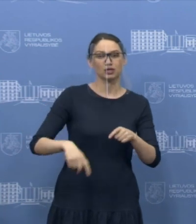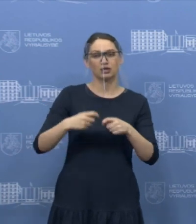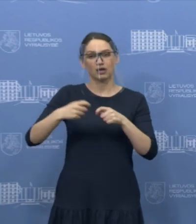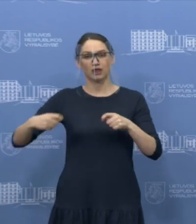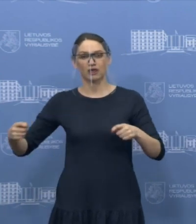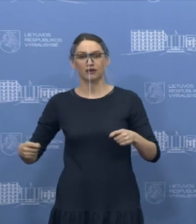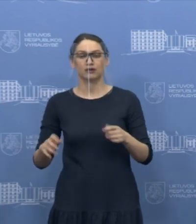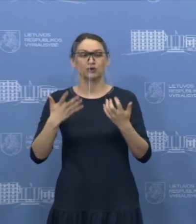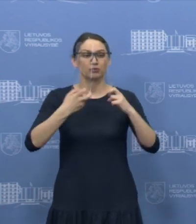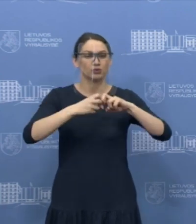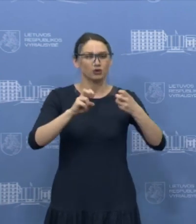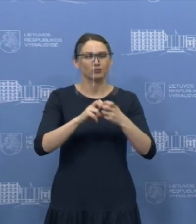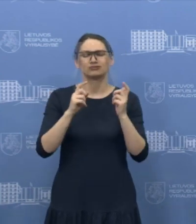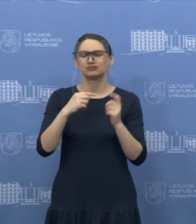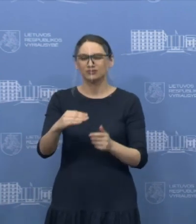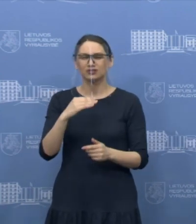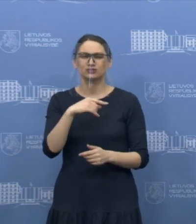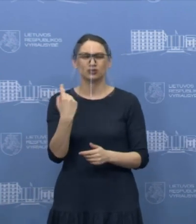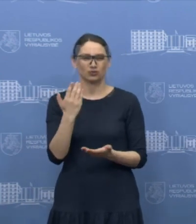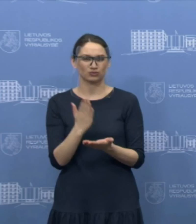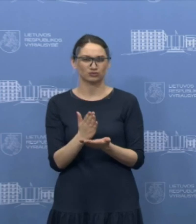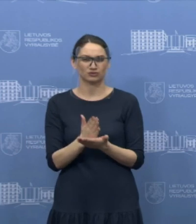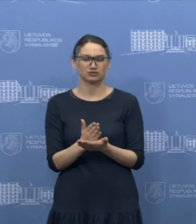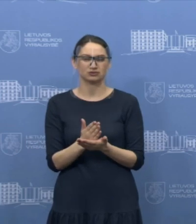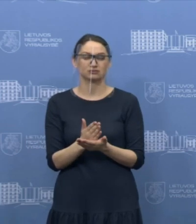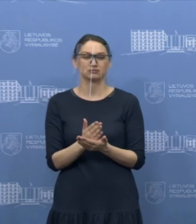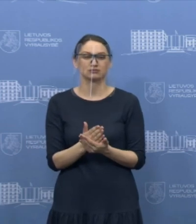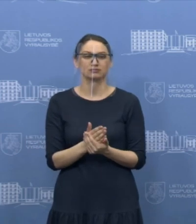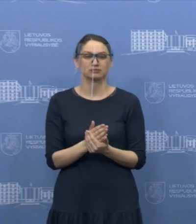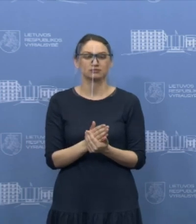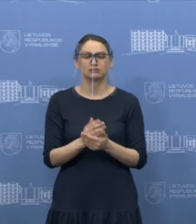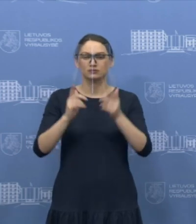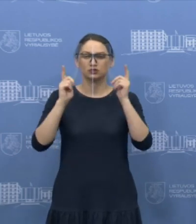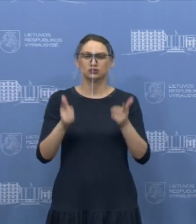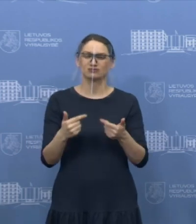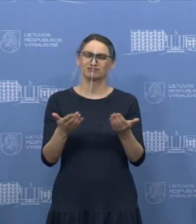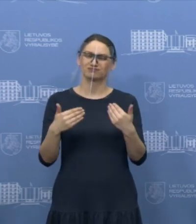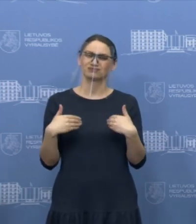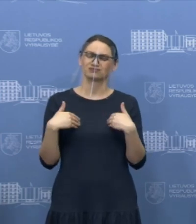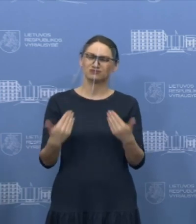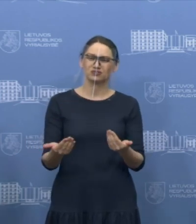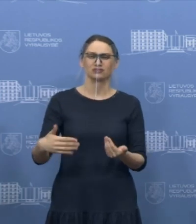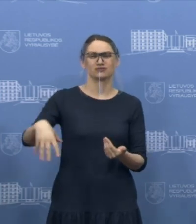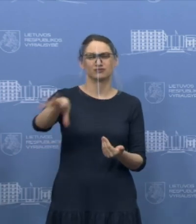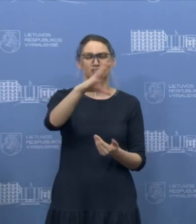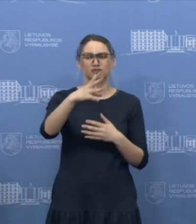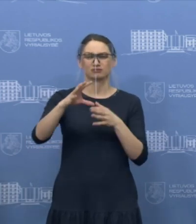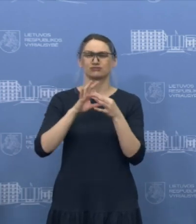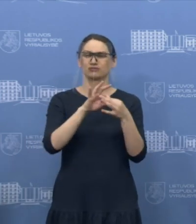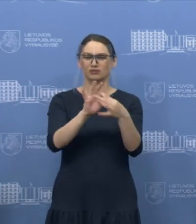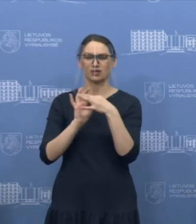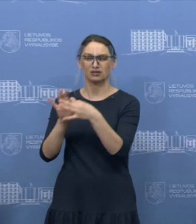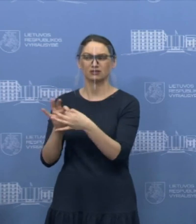problemų sprendimų, kurių turime be abejo daug ir kaip drąsiai mes bendradarbiaujame. Tikrai kviečiu labai nuo širdžiai visus bendradarbiauti,